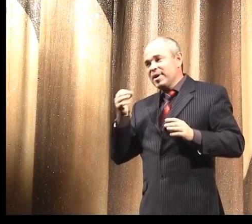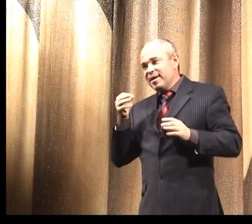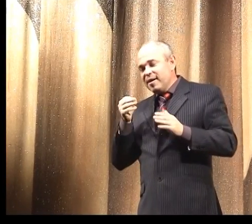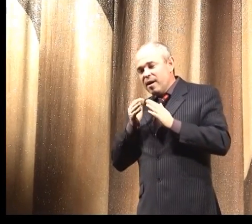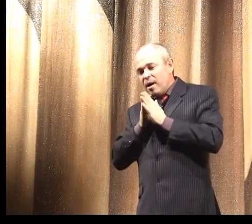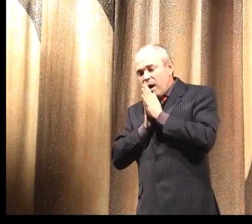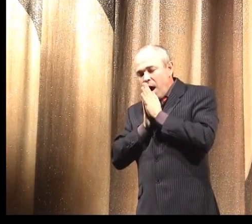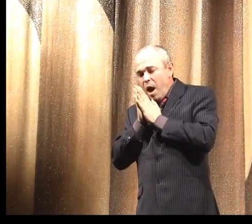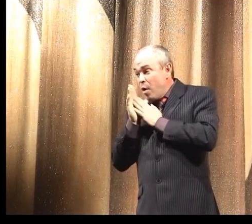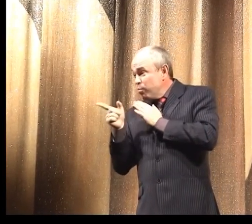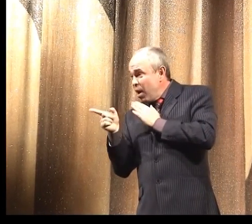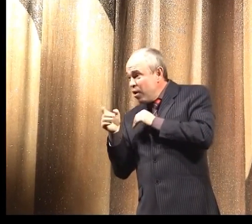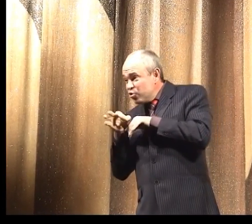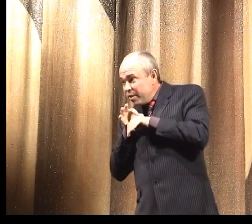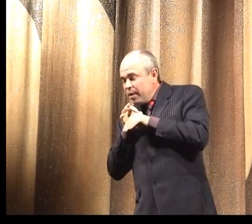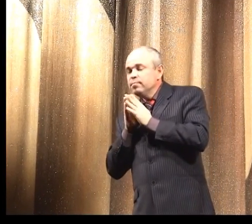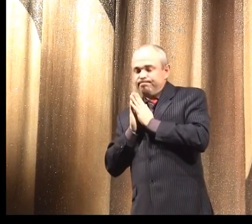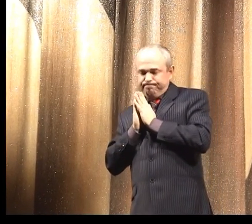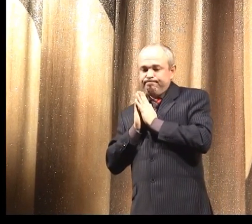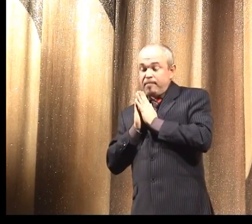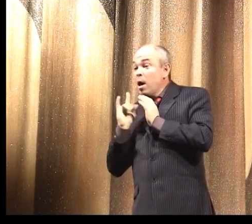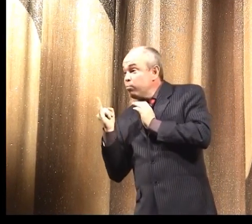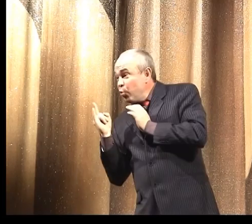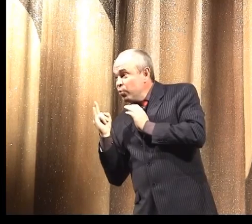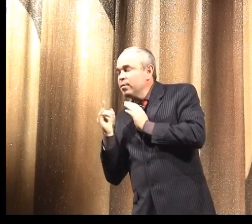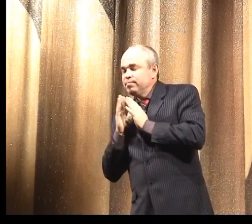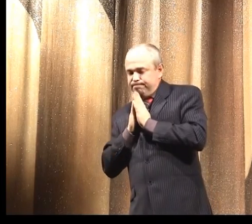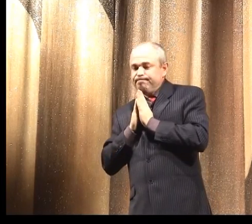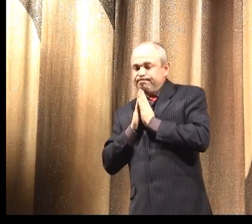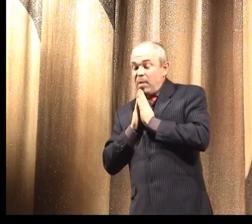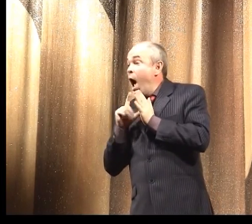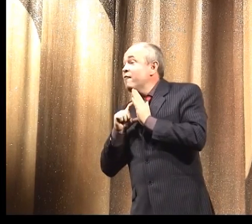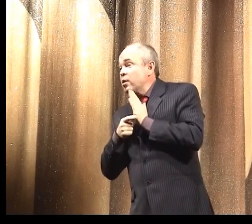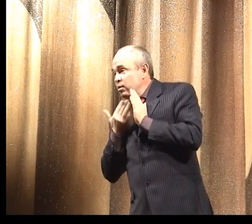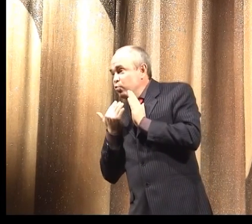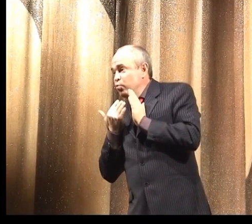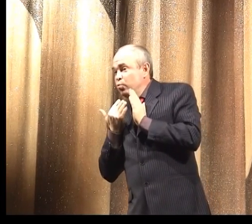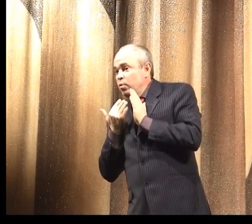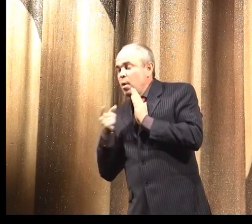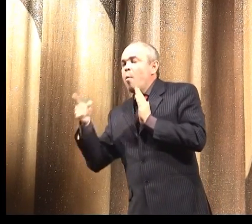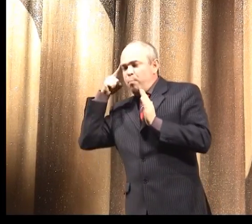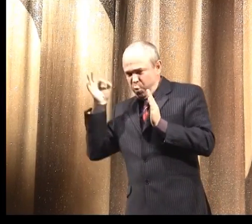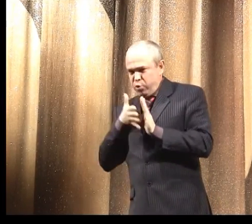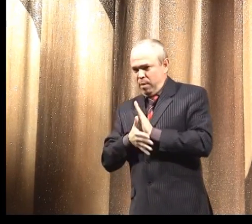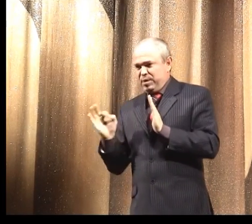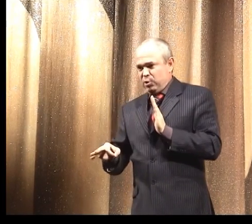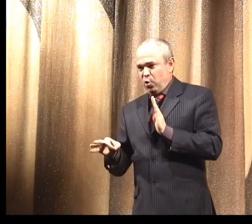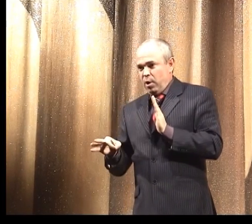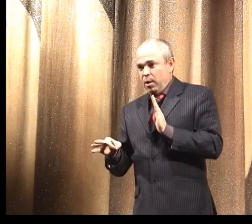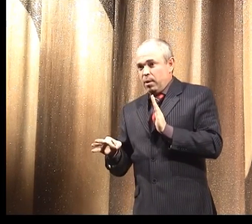слышащих. Ему сказали, там, женил ребенок, а квартиры нету. Он понял